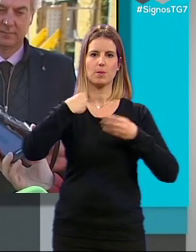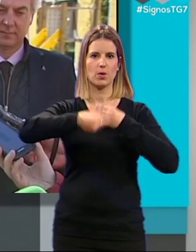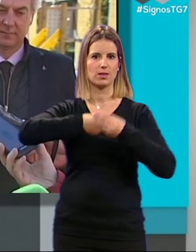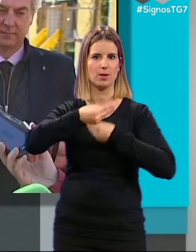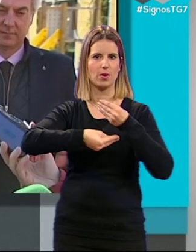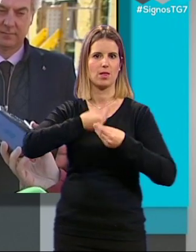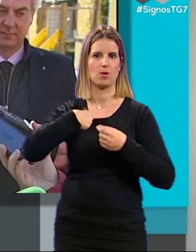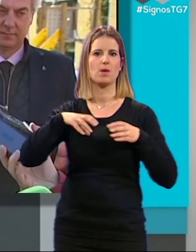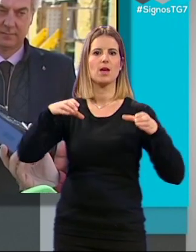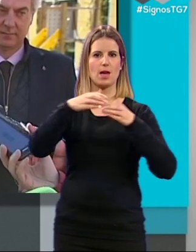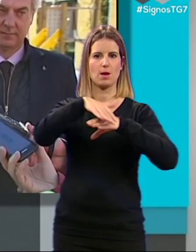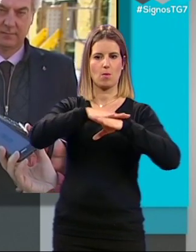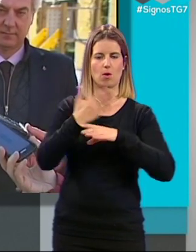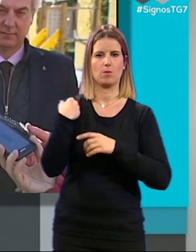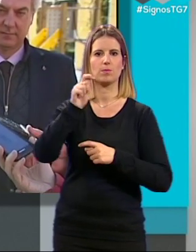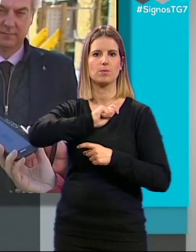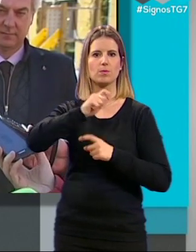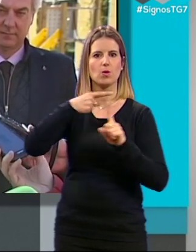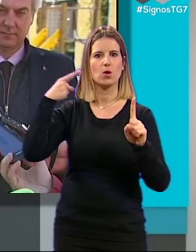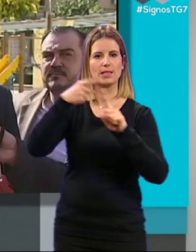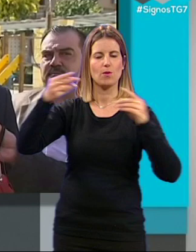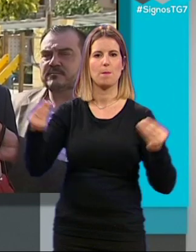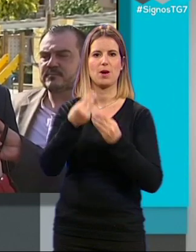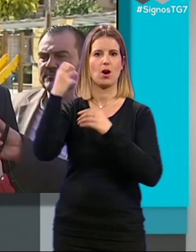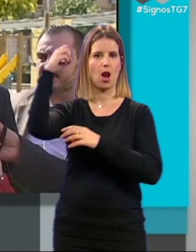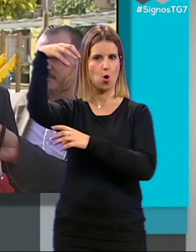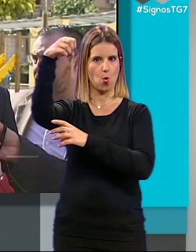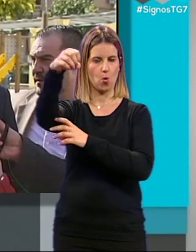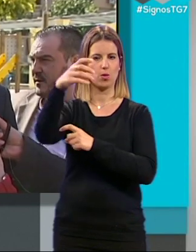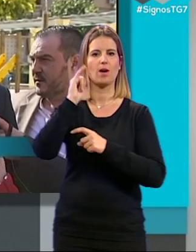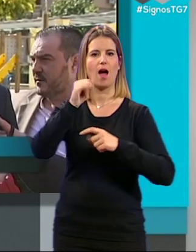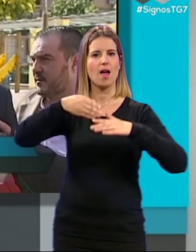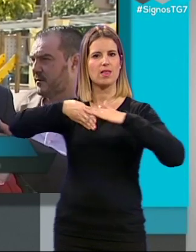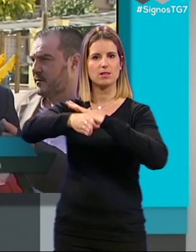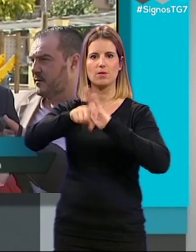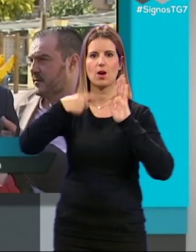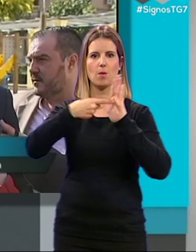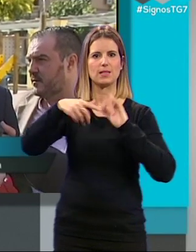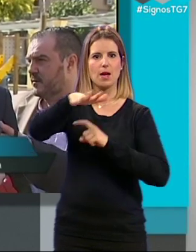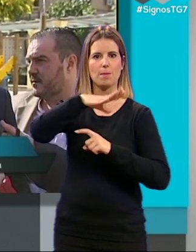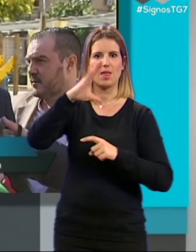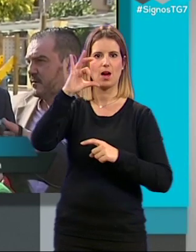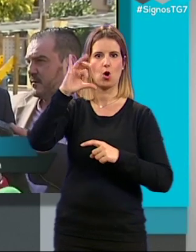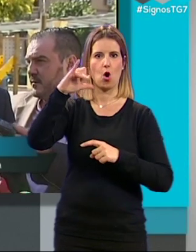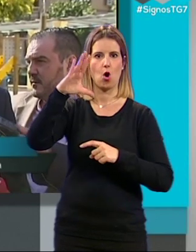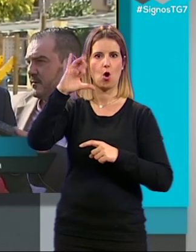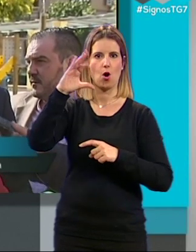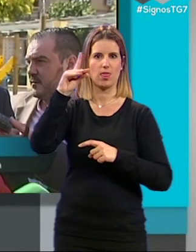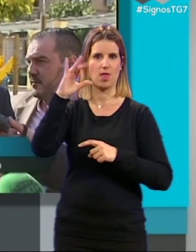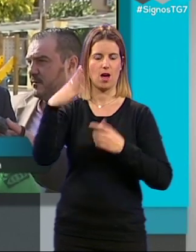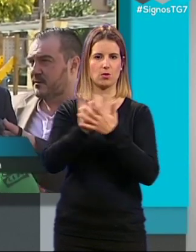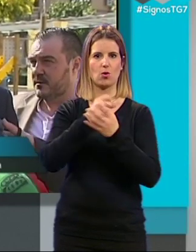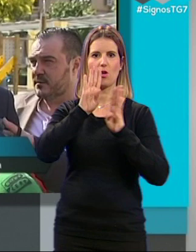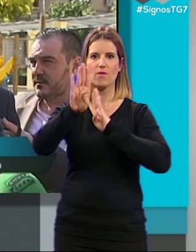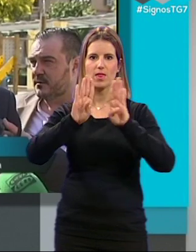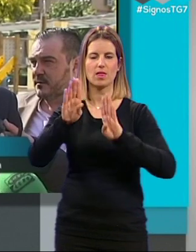este equipo en los últimos meses, que es mejorar mucho la iluminación. Hemos dado accesibilidad plena a la Plaza de la Concordia para todos los vecinos y